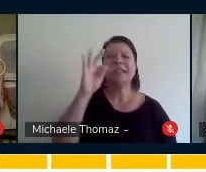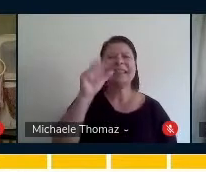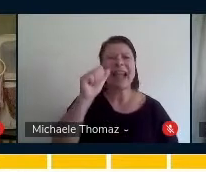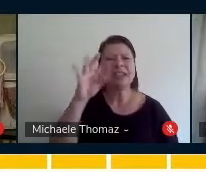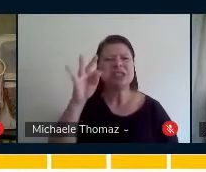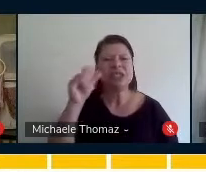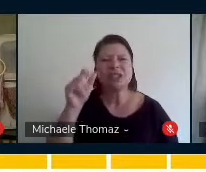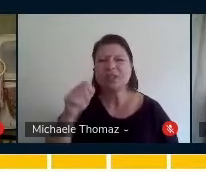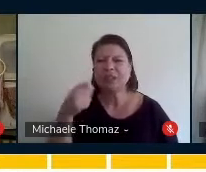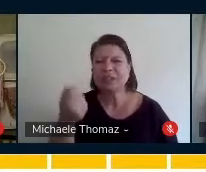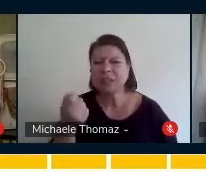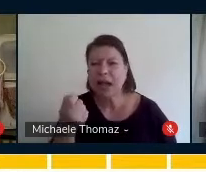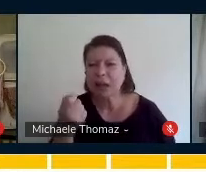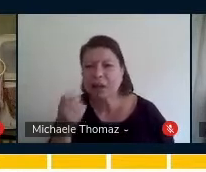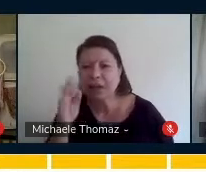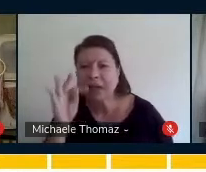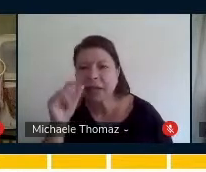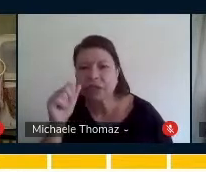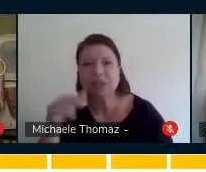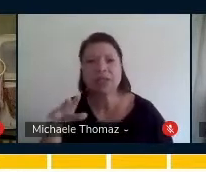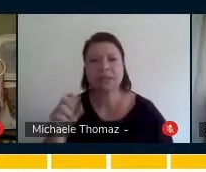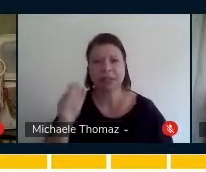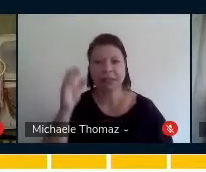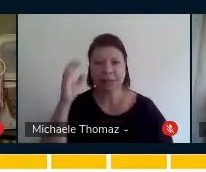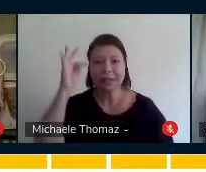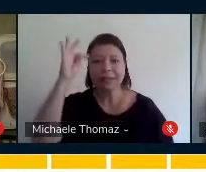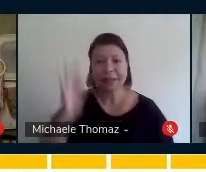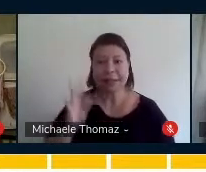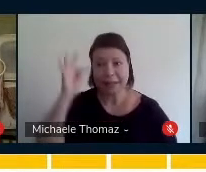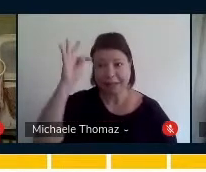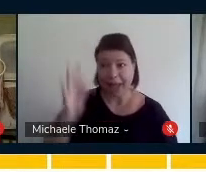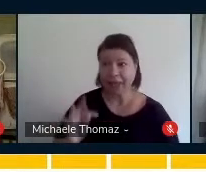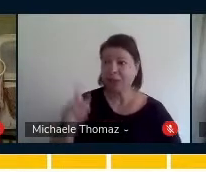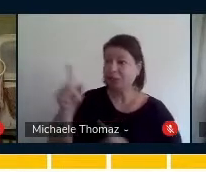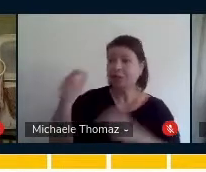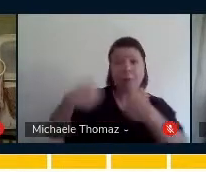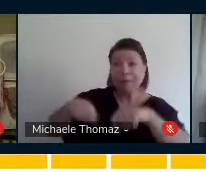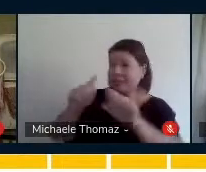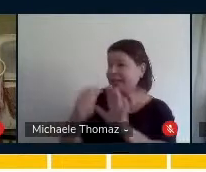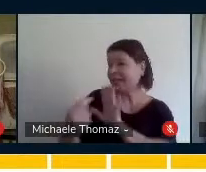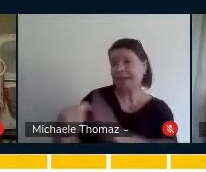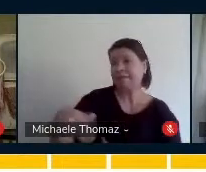não precisa ficar aí na frente, não. Então, ela tira a gente da frente